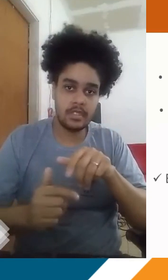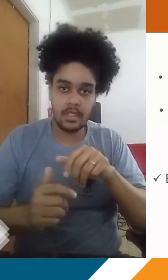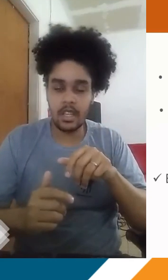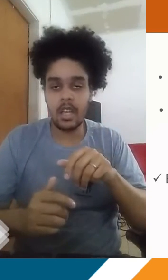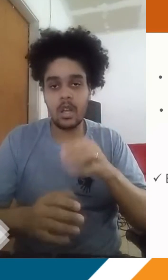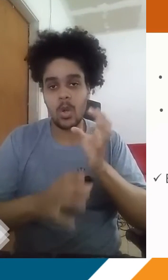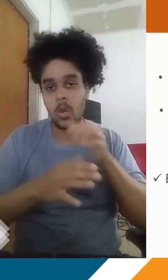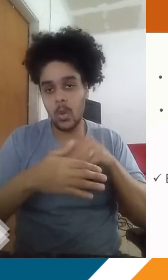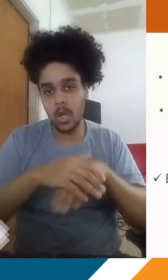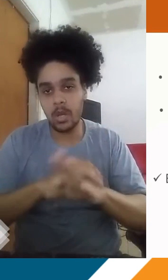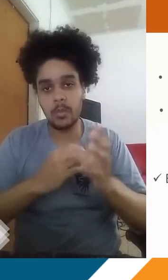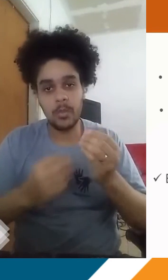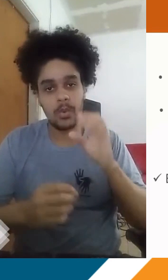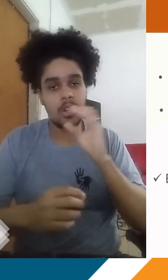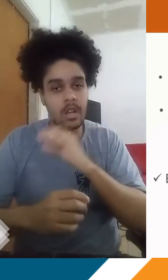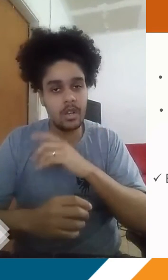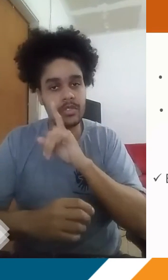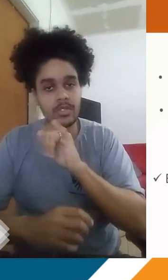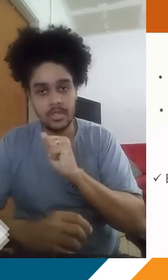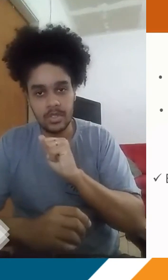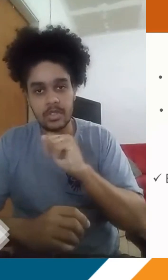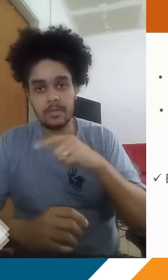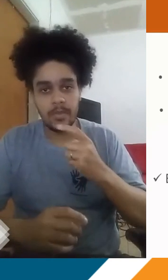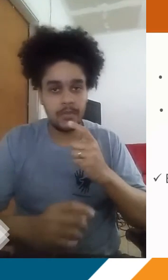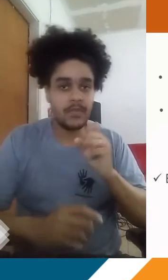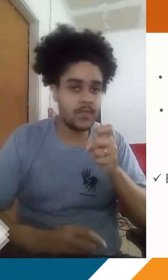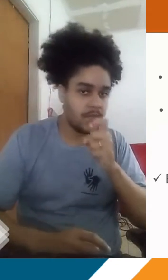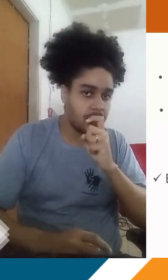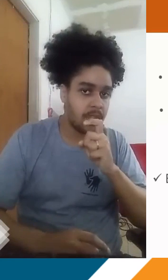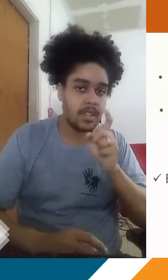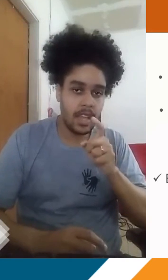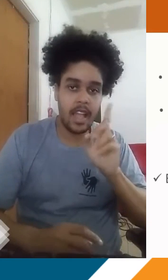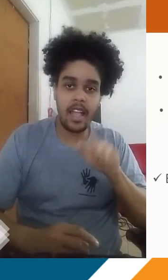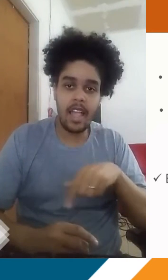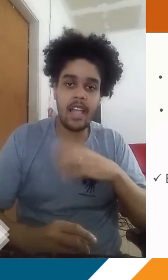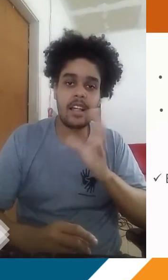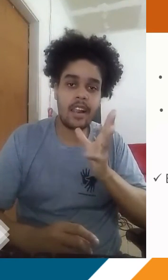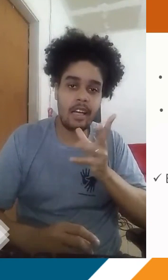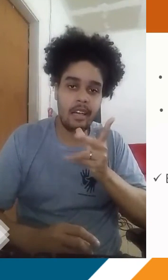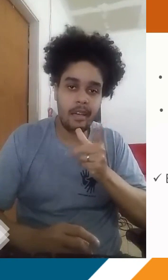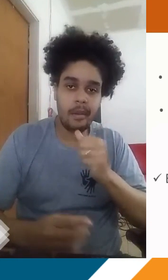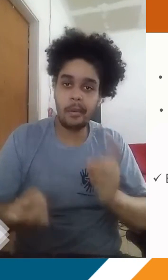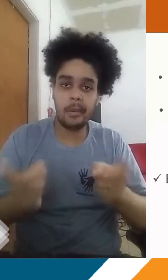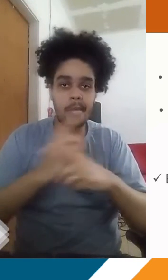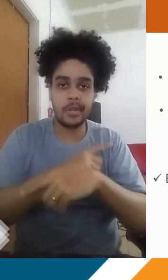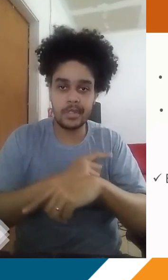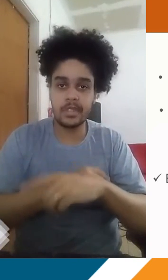conseguir acumular muito calor durante o dia, o resfriamento dela, quando o sol vai embora, esse resfriamento vai ser um pouco mais lento. Do